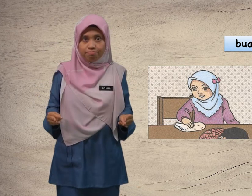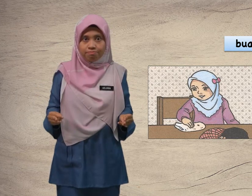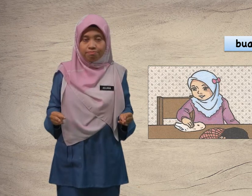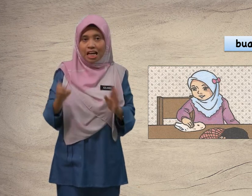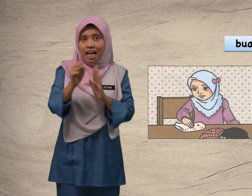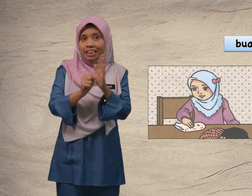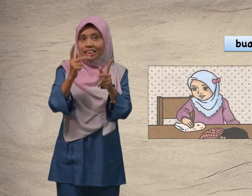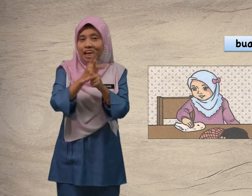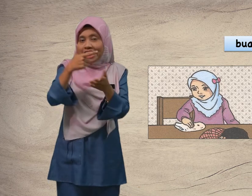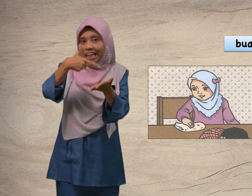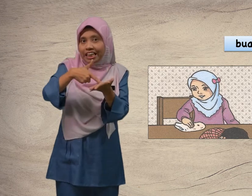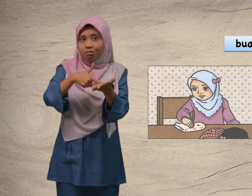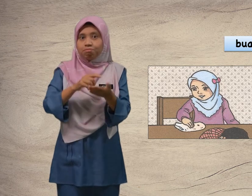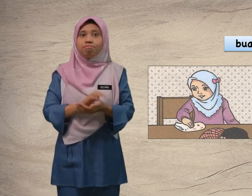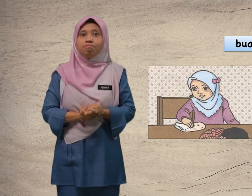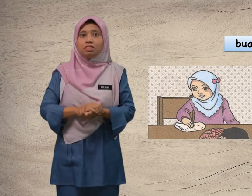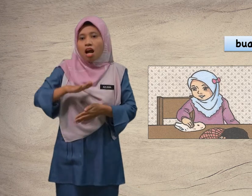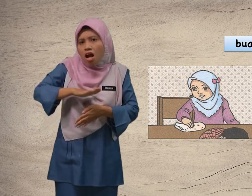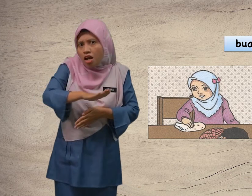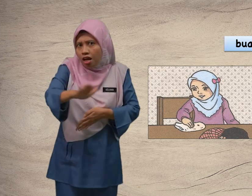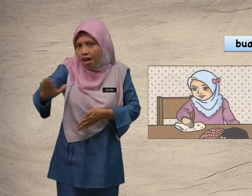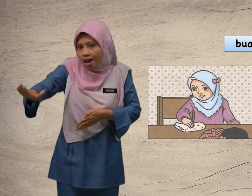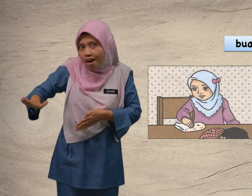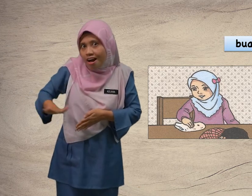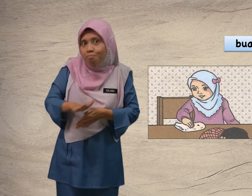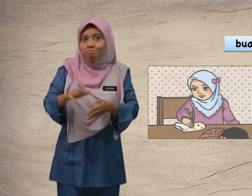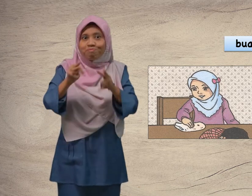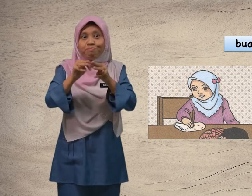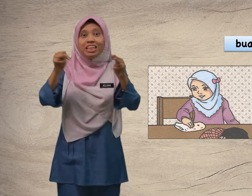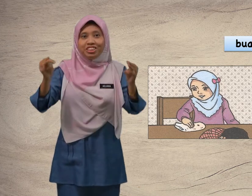Sekali lagi. Lap meja.